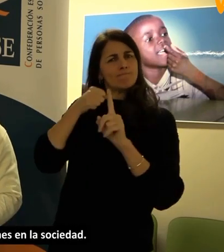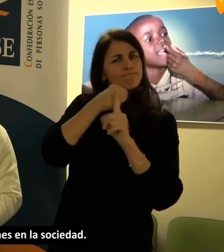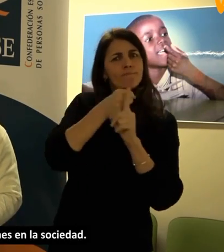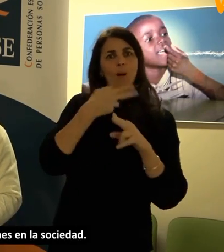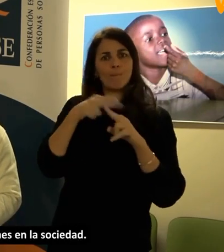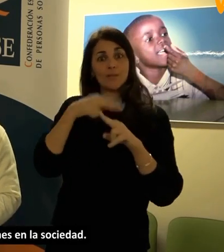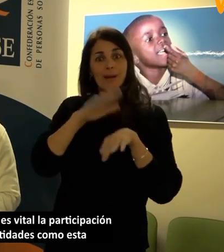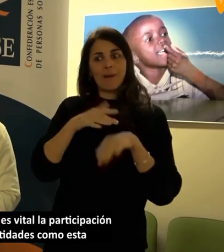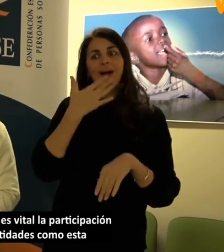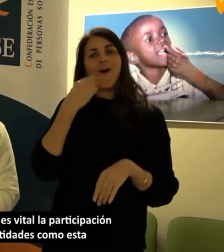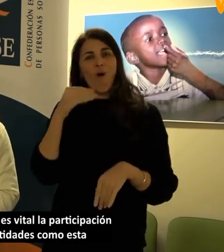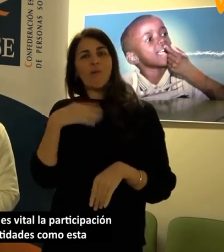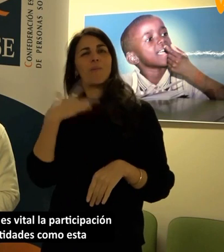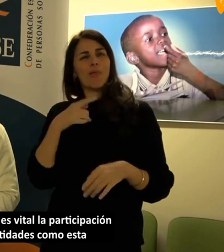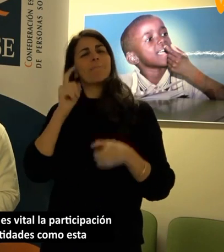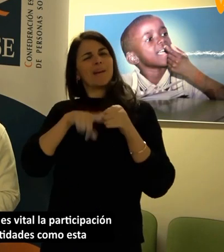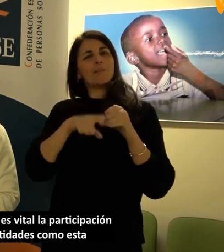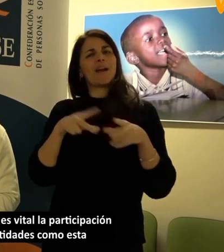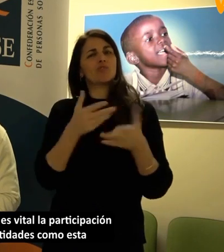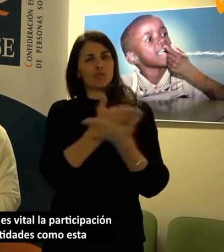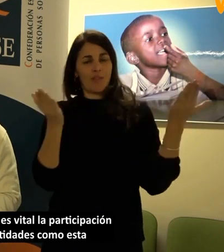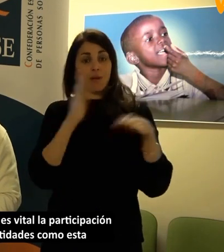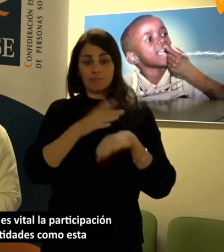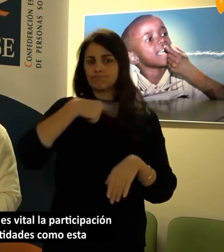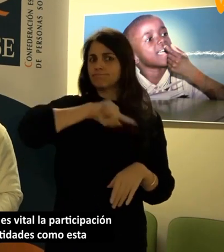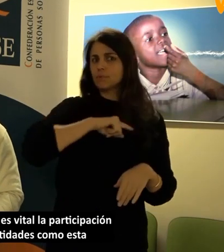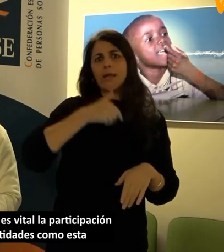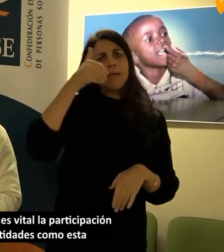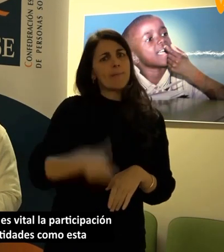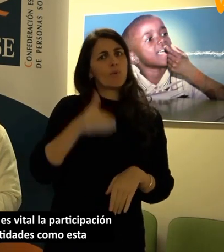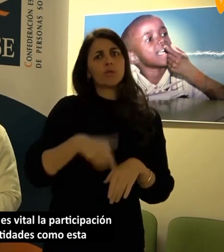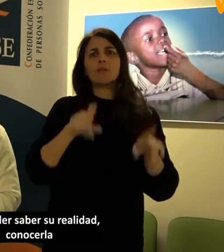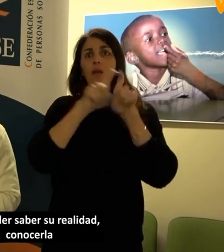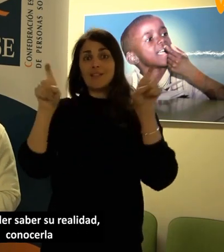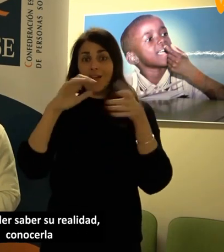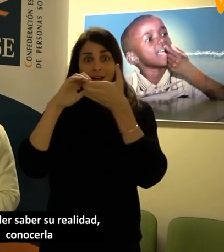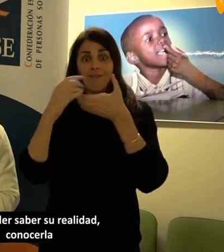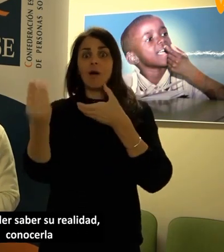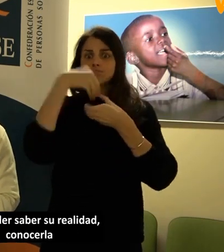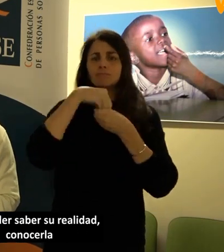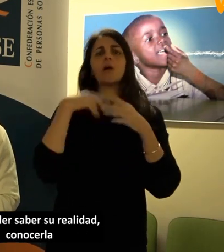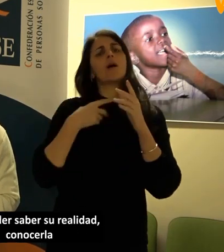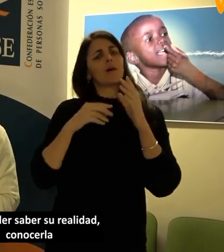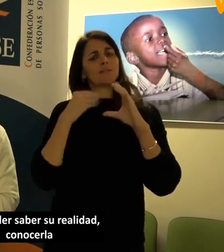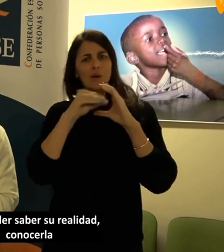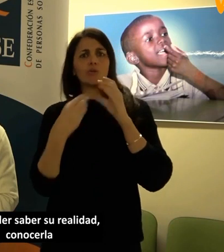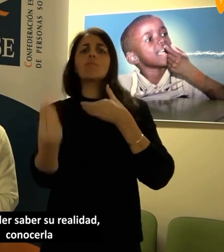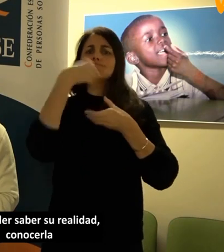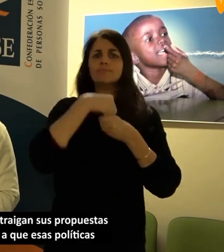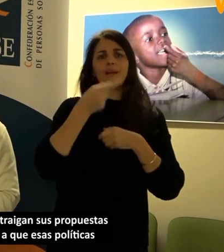personas jóvenes en la sociedad. Para el CJE es vital la participación de entidades como esta para poder saber su realidad,